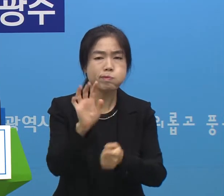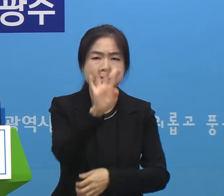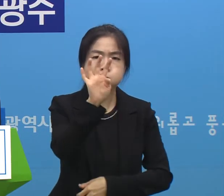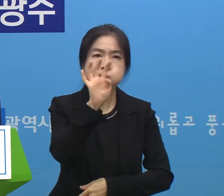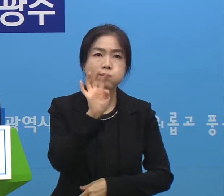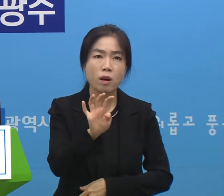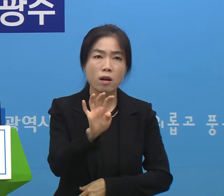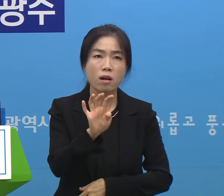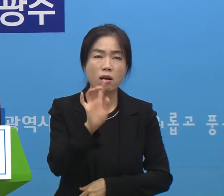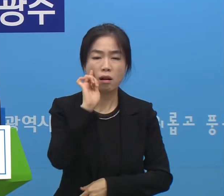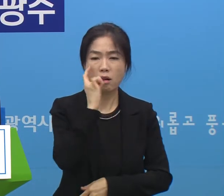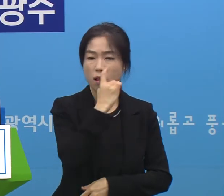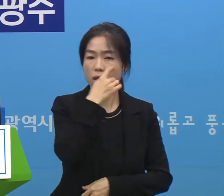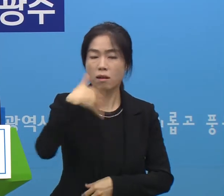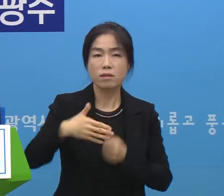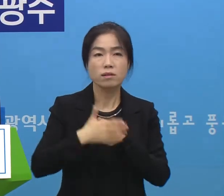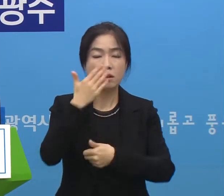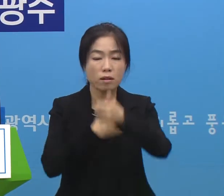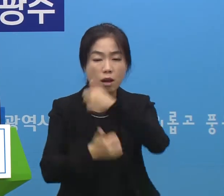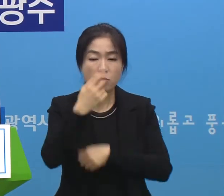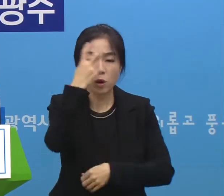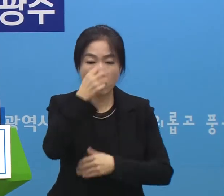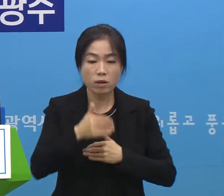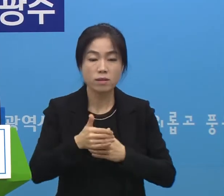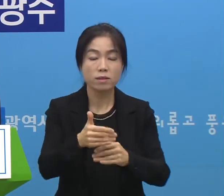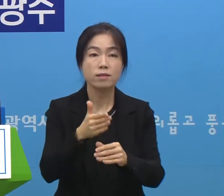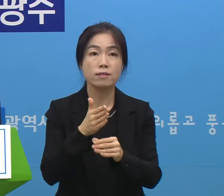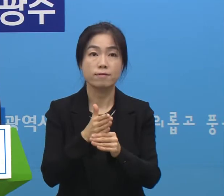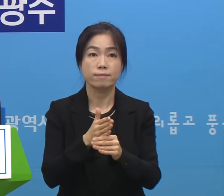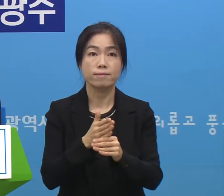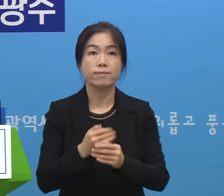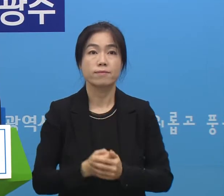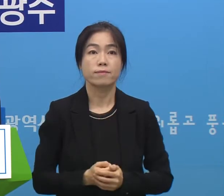확인되지 않아 역학조사가 진행 중입니다